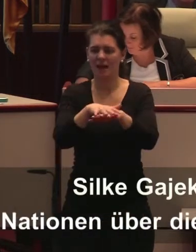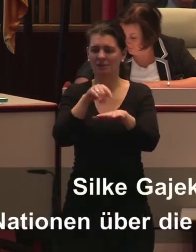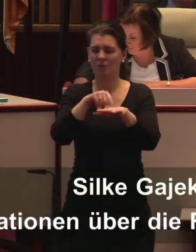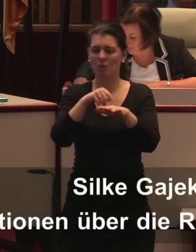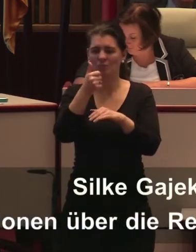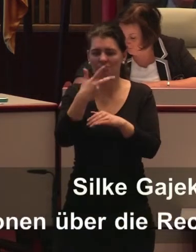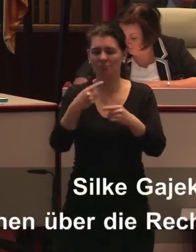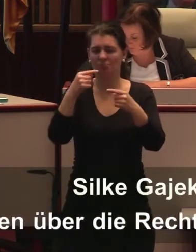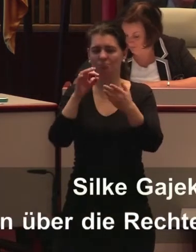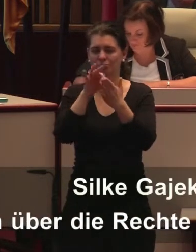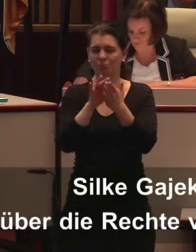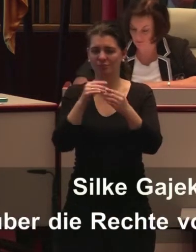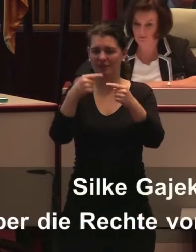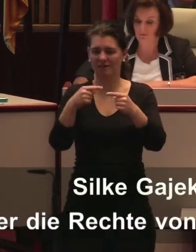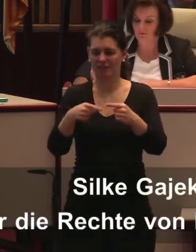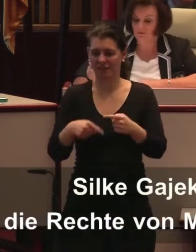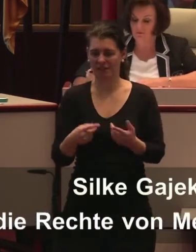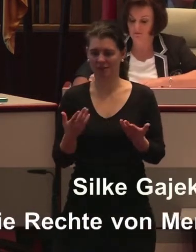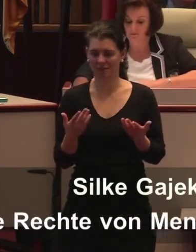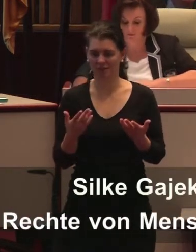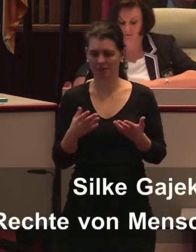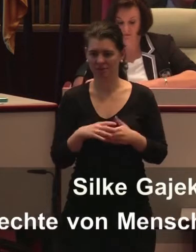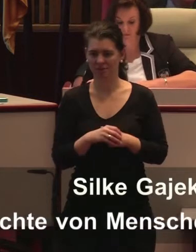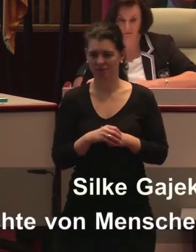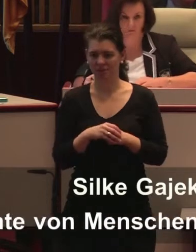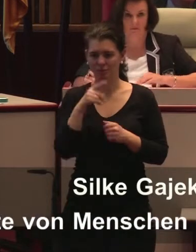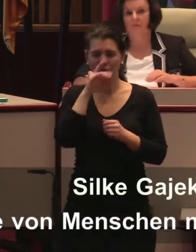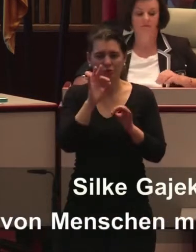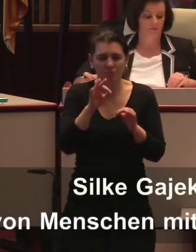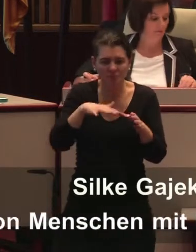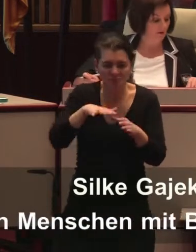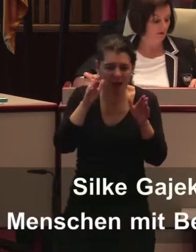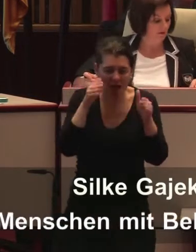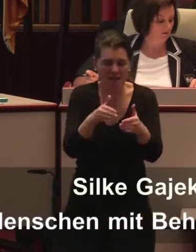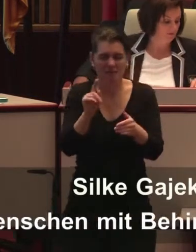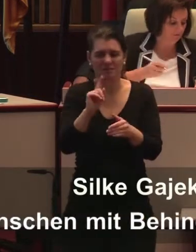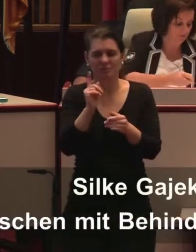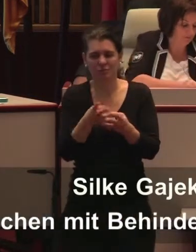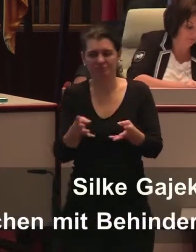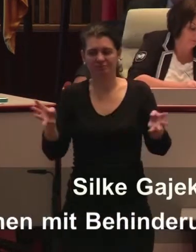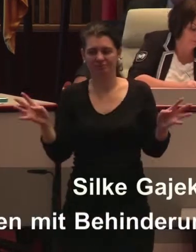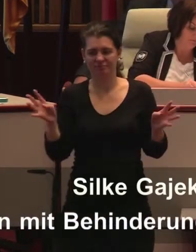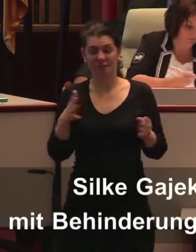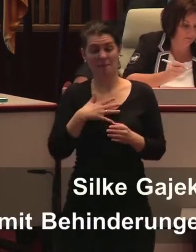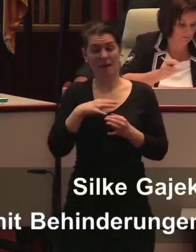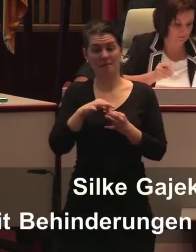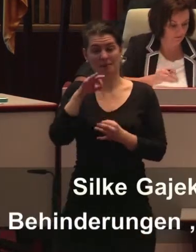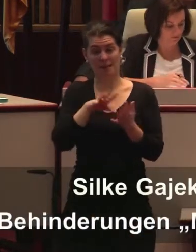Schubert, ich habe den Maßnahmeplan sehr bewusst gelesen, sehr genau gelesen. Und das, was wirklich